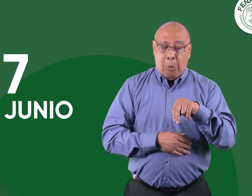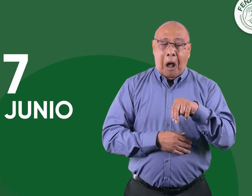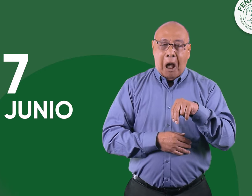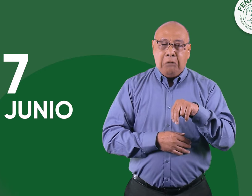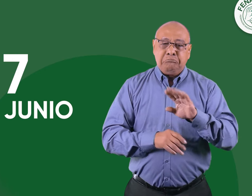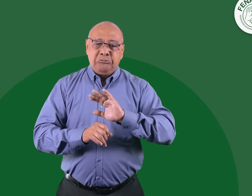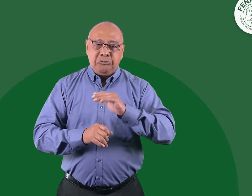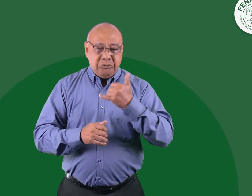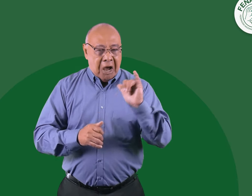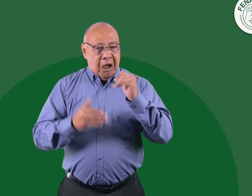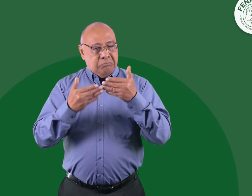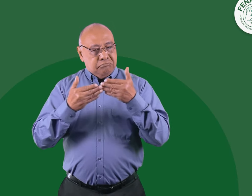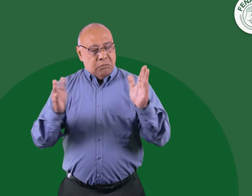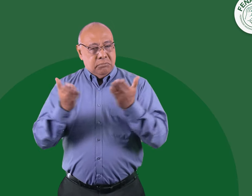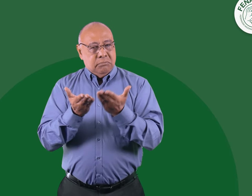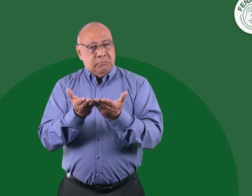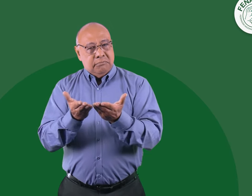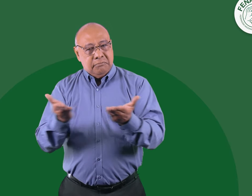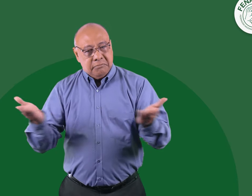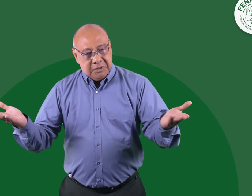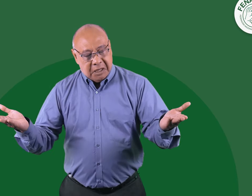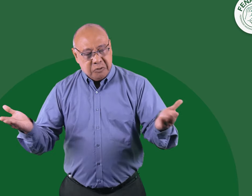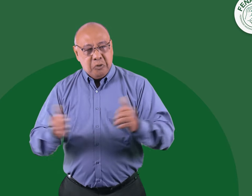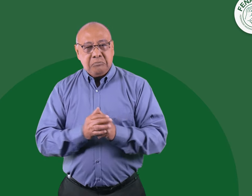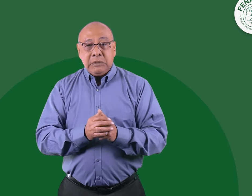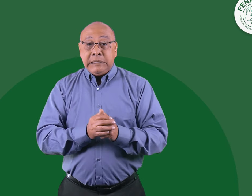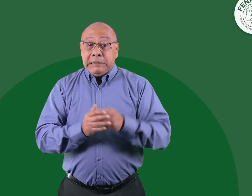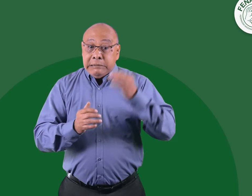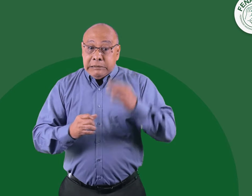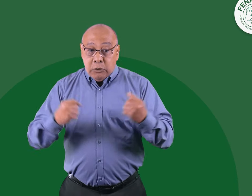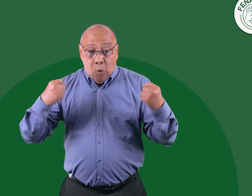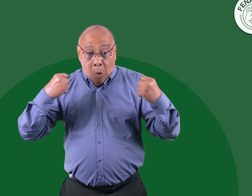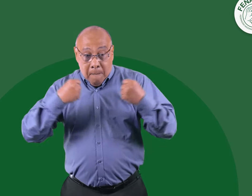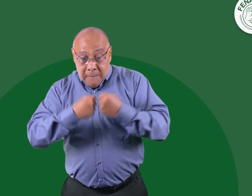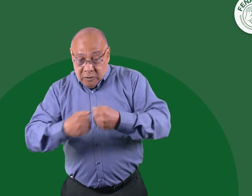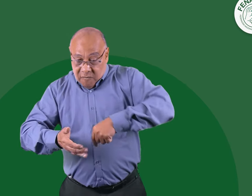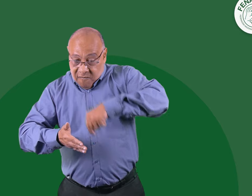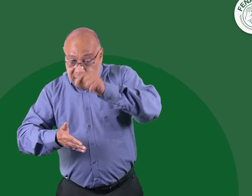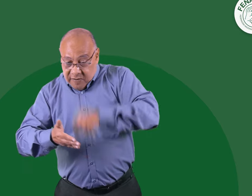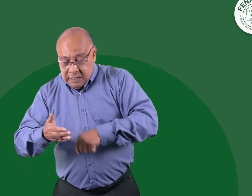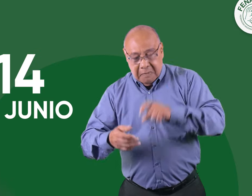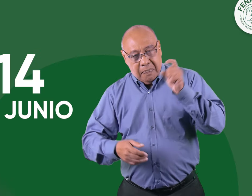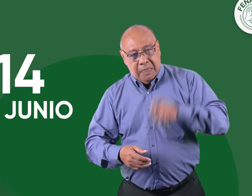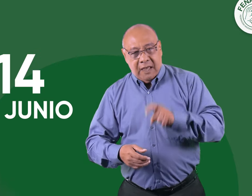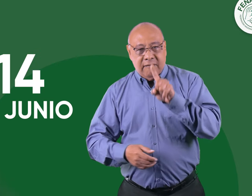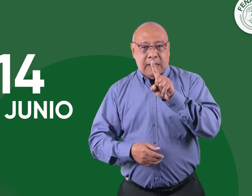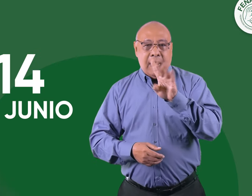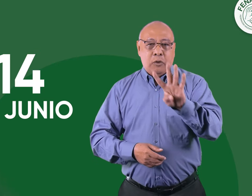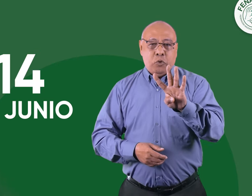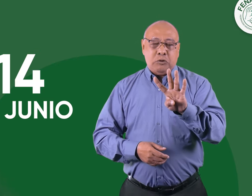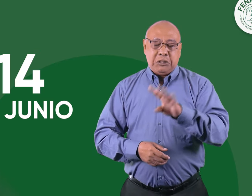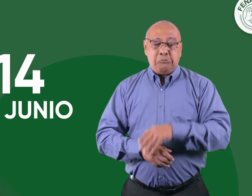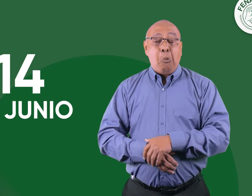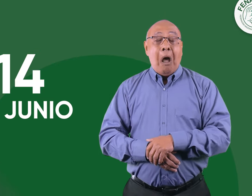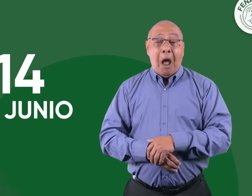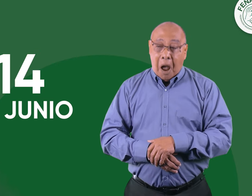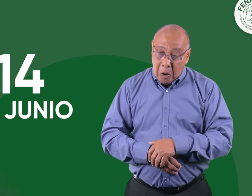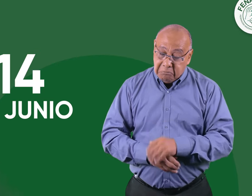quedaba abierto el proceso de licitación y que el 14 de junio se debía firmar el convenio.